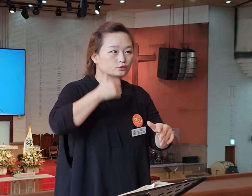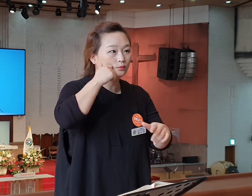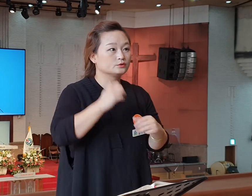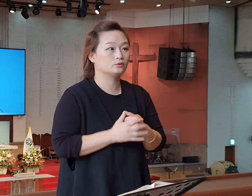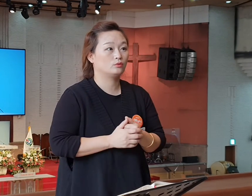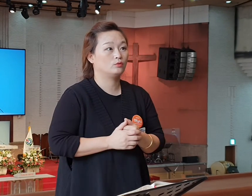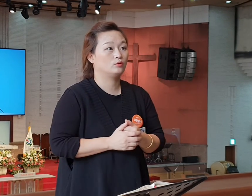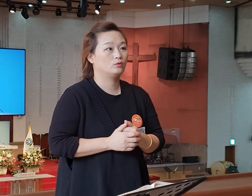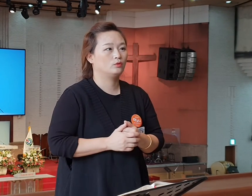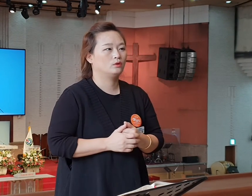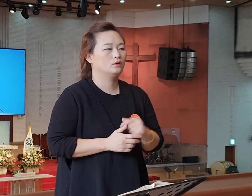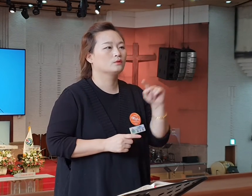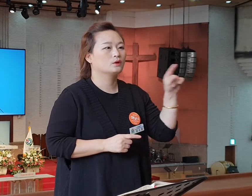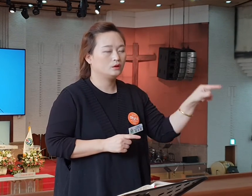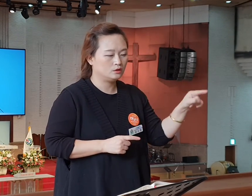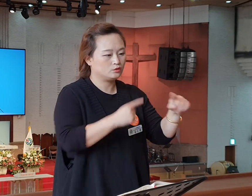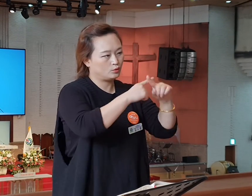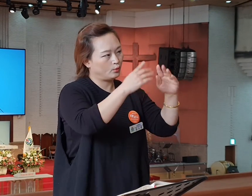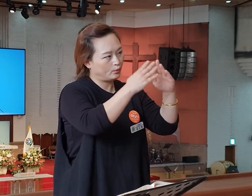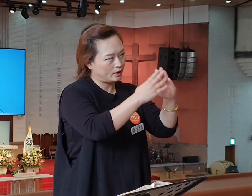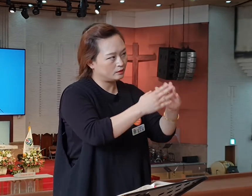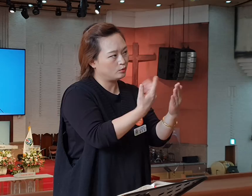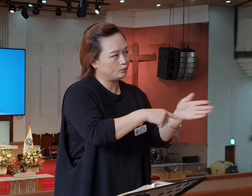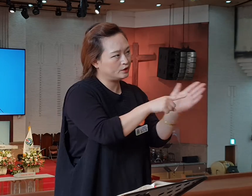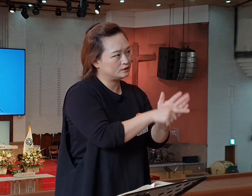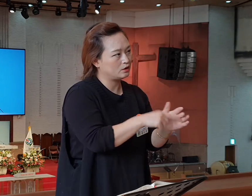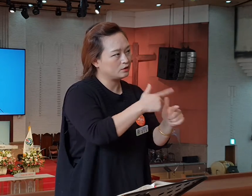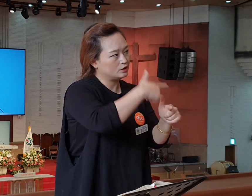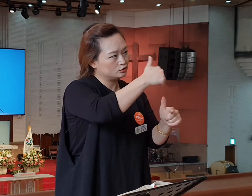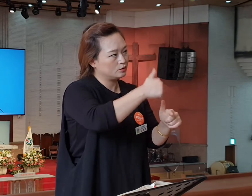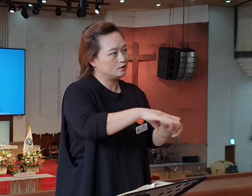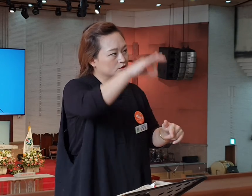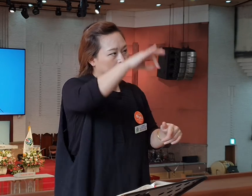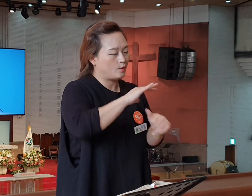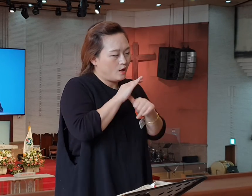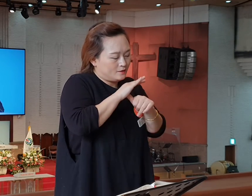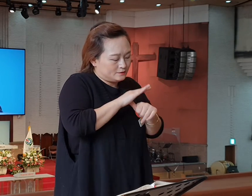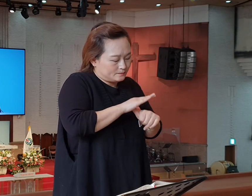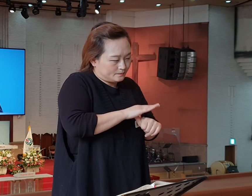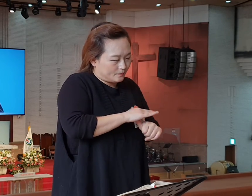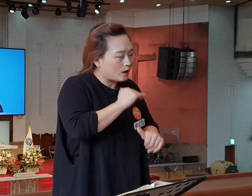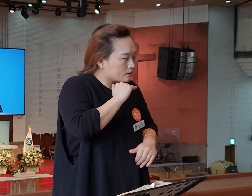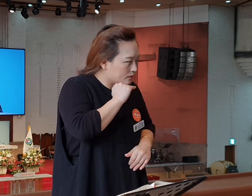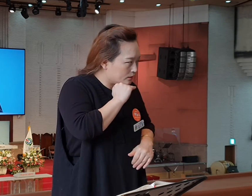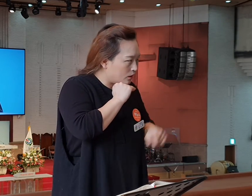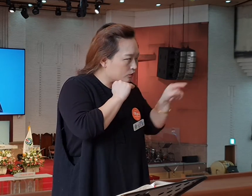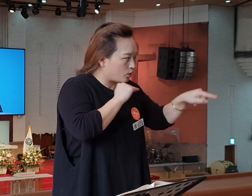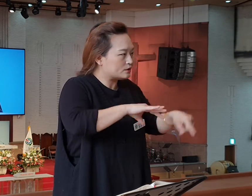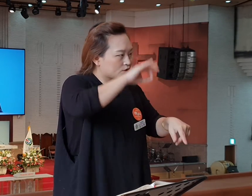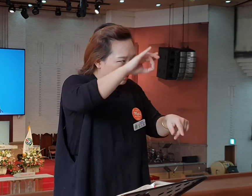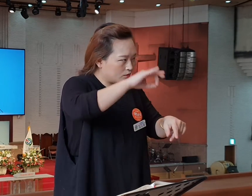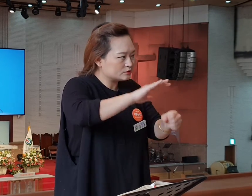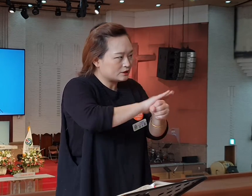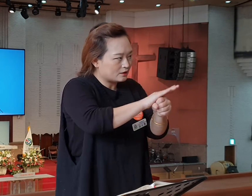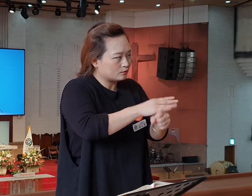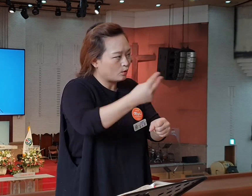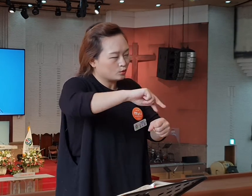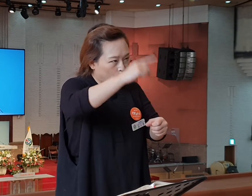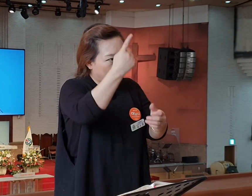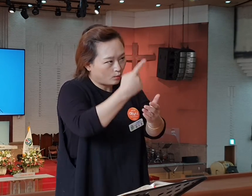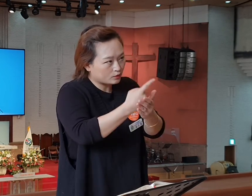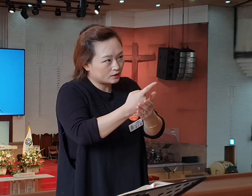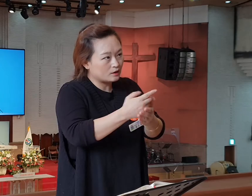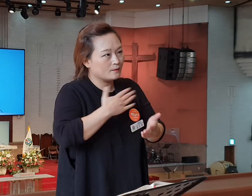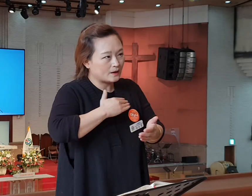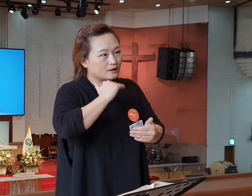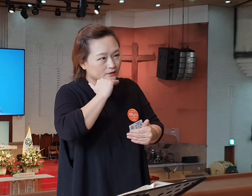이상을 기다리신 것 같아요. 이들이 처음 사랑을 회복하기를, 이들이 처음 행위로 돌아오기를, 얼마나 처음